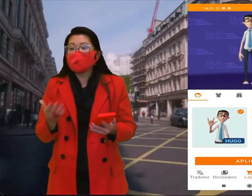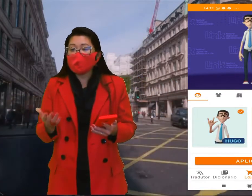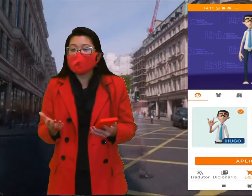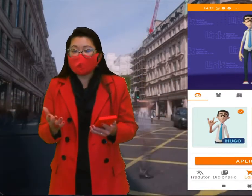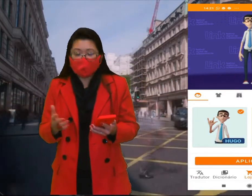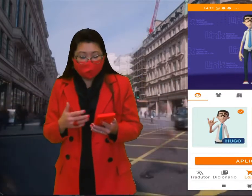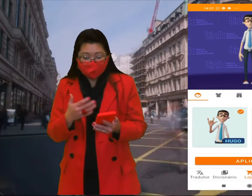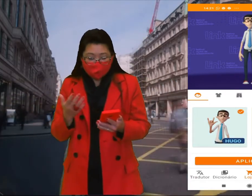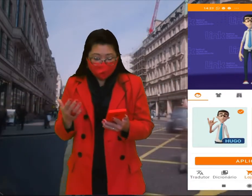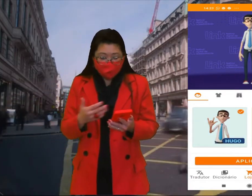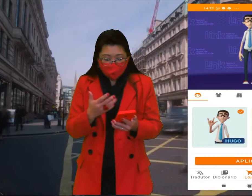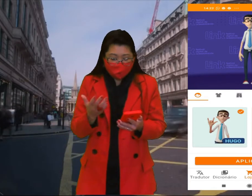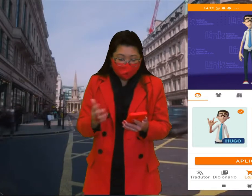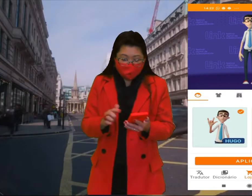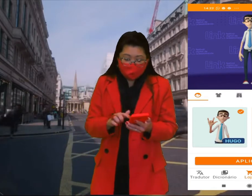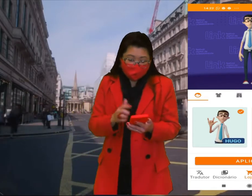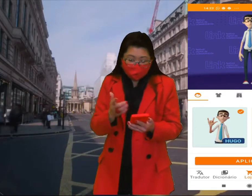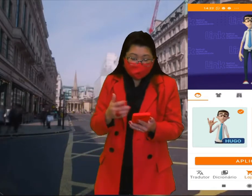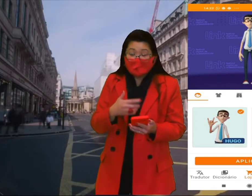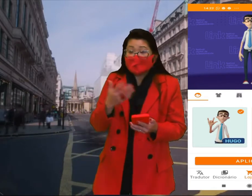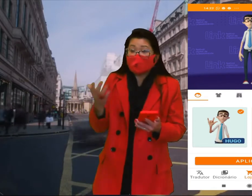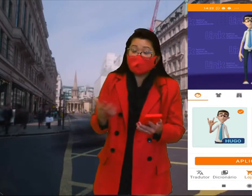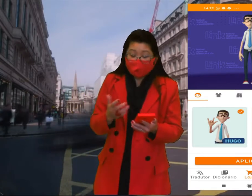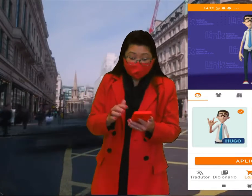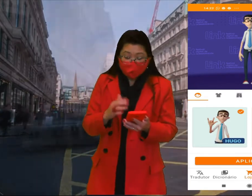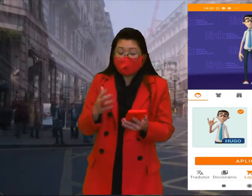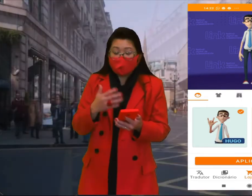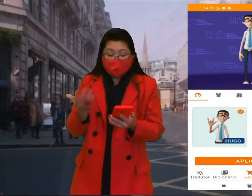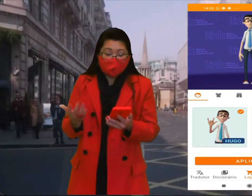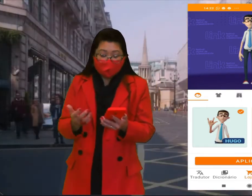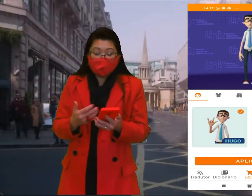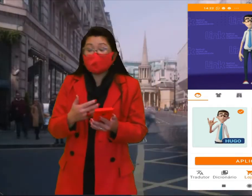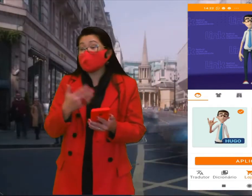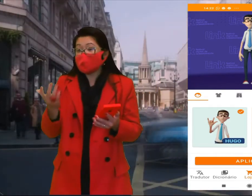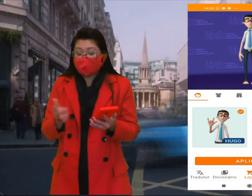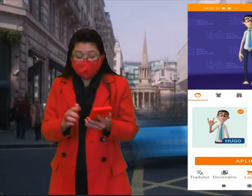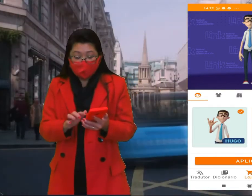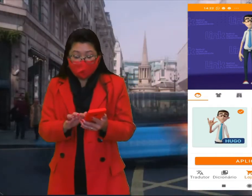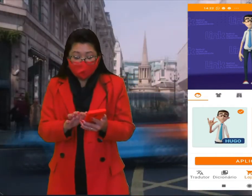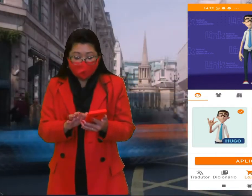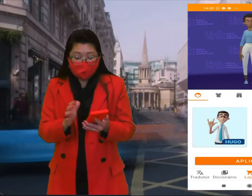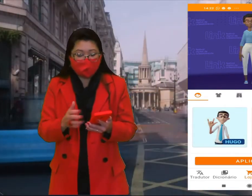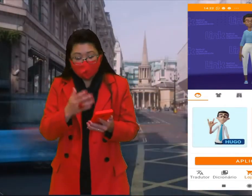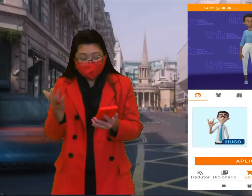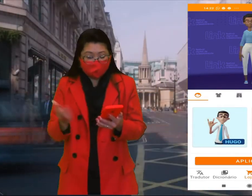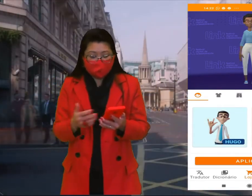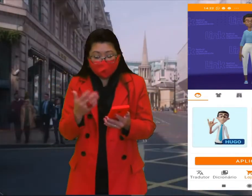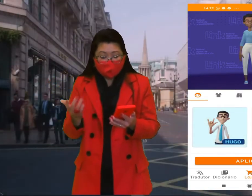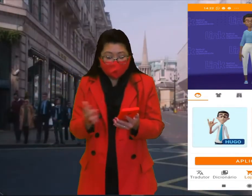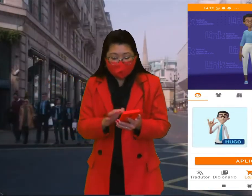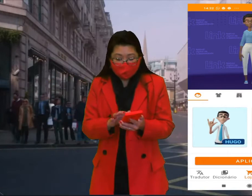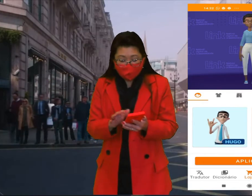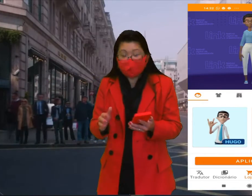Hugo, né? Então, o Hugo que vai ficar, mas vamos dizer que eu também queira selecionar a Maia, eu posso clicar, então,